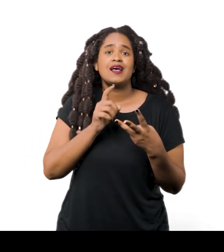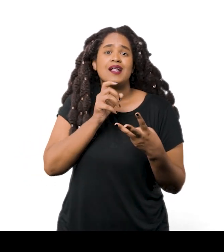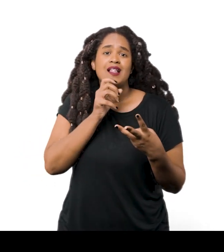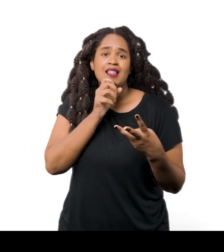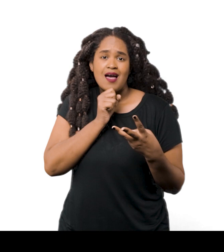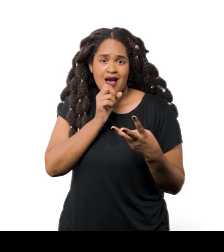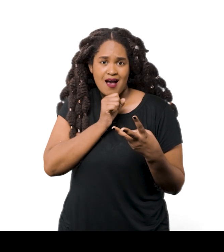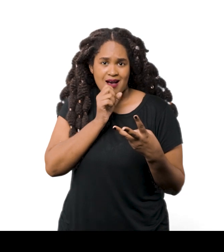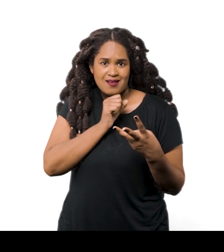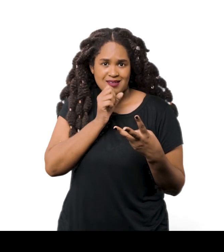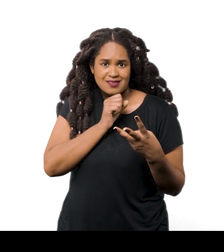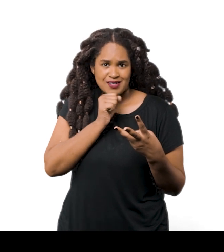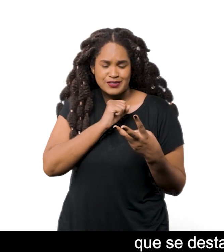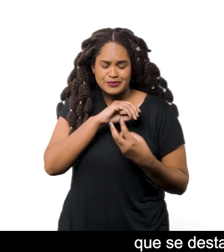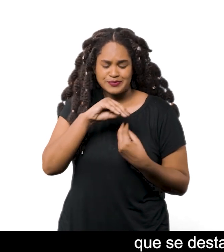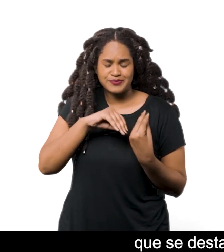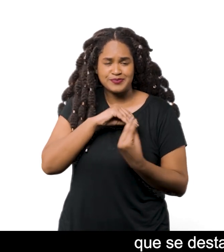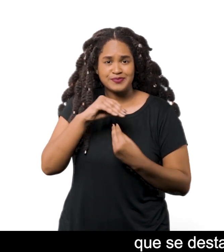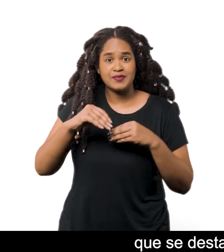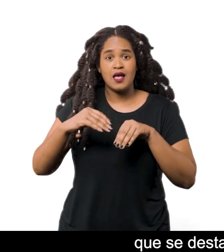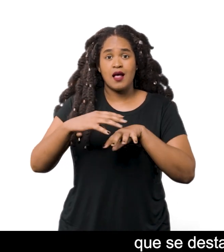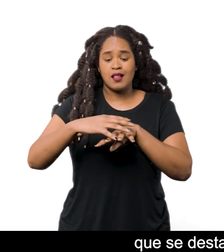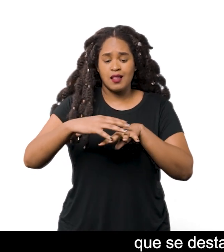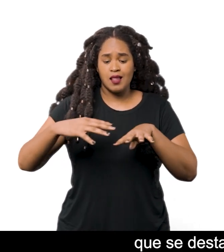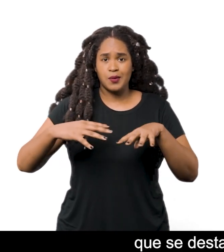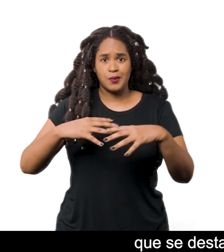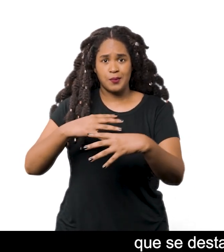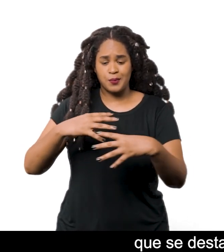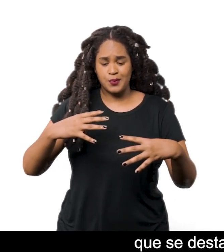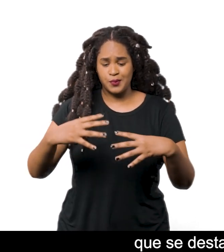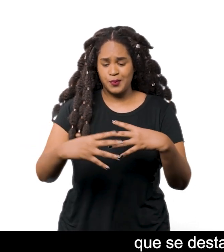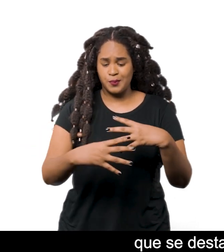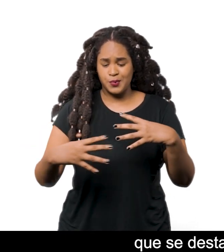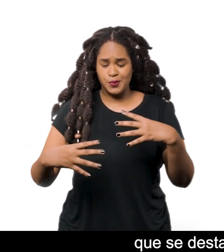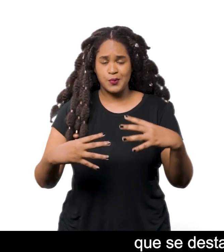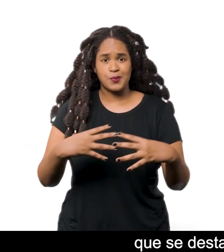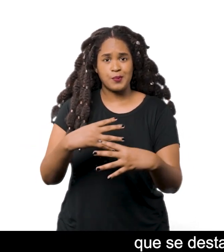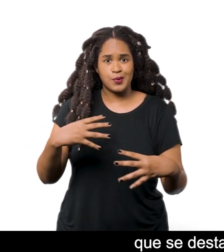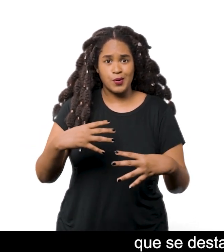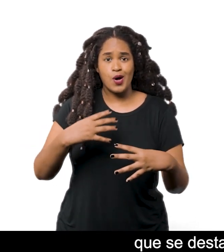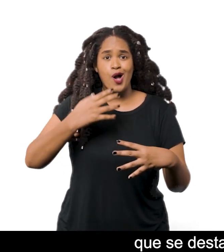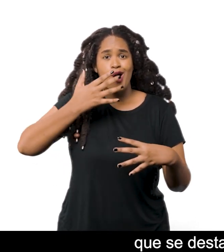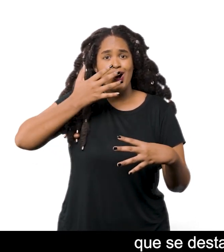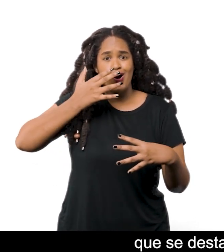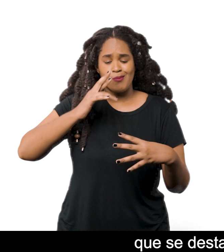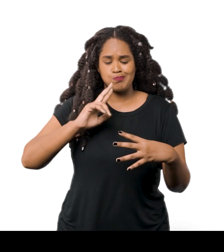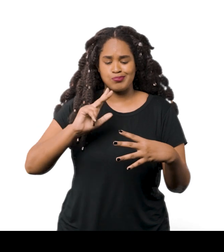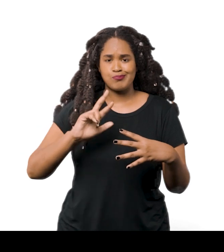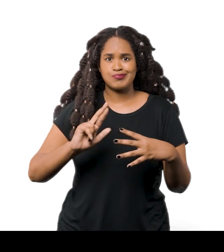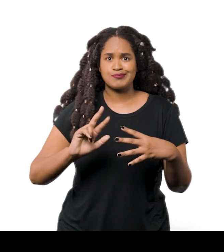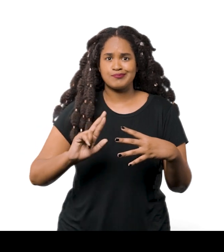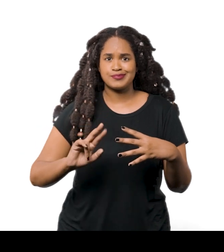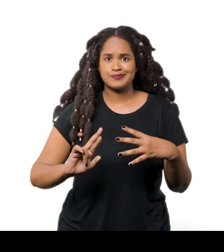feita com listras horizontais Que se destacam umas das outras pelas diferentes cores e tonalidades